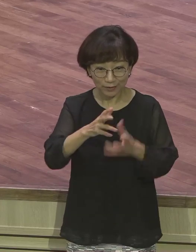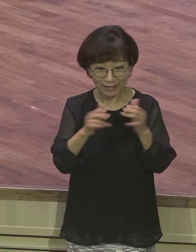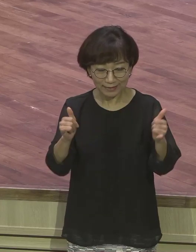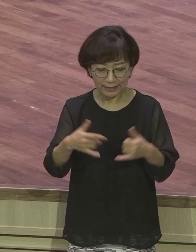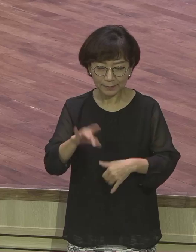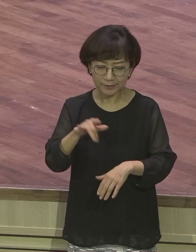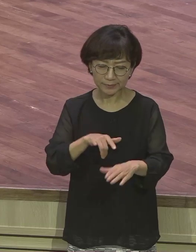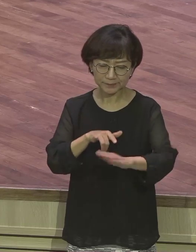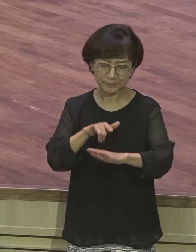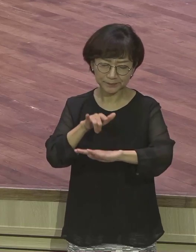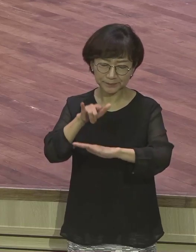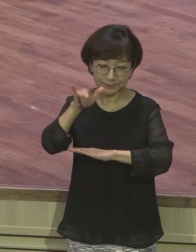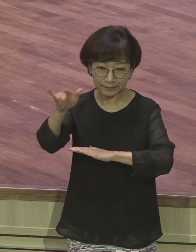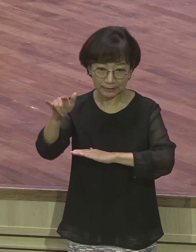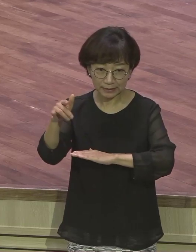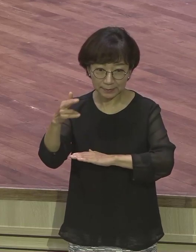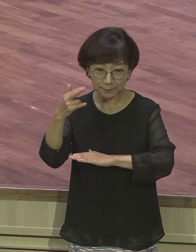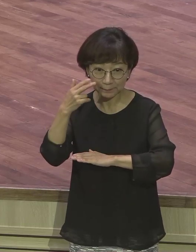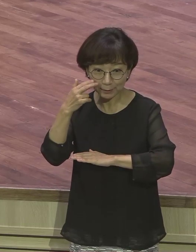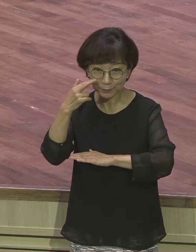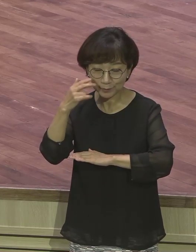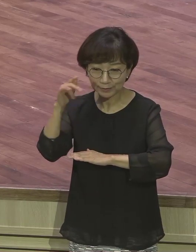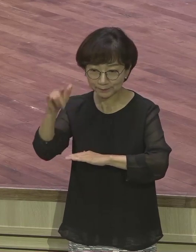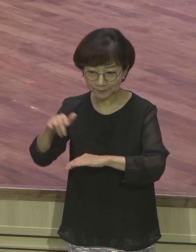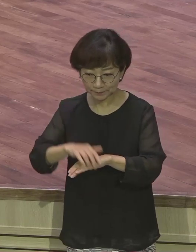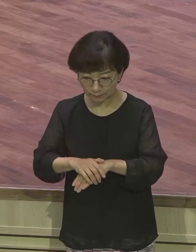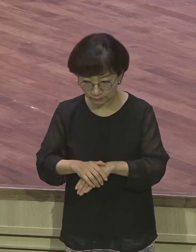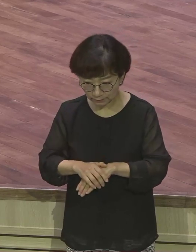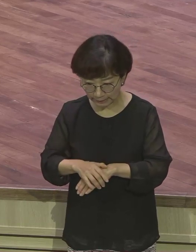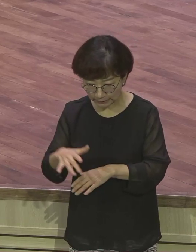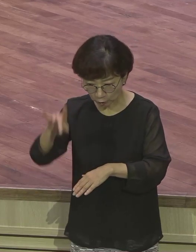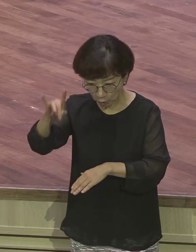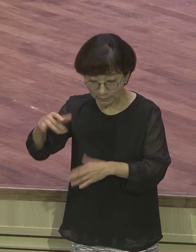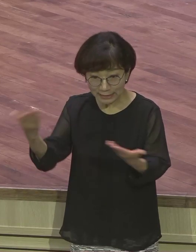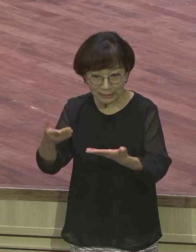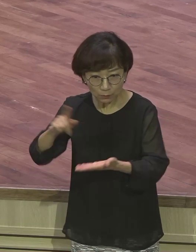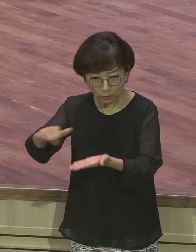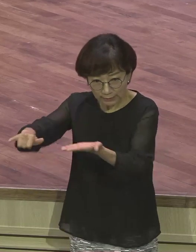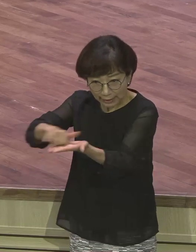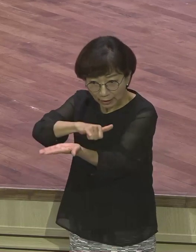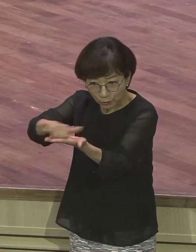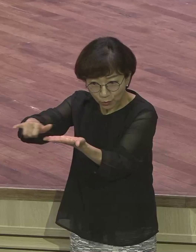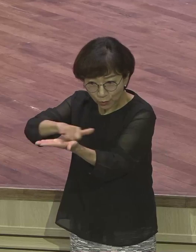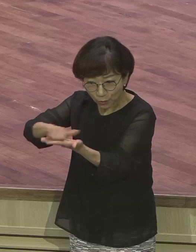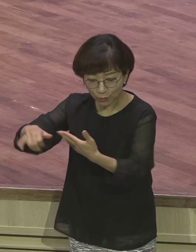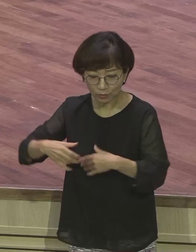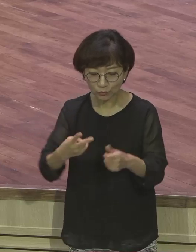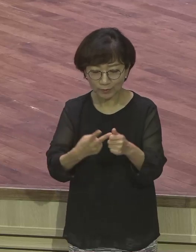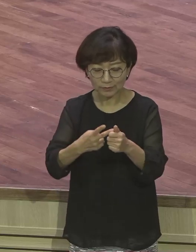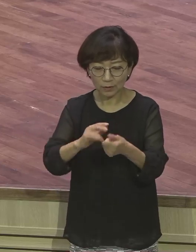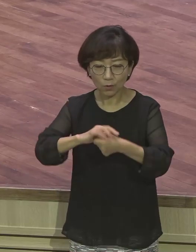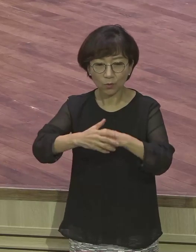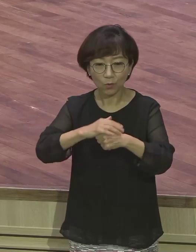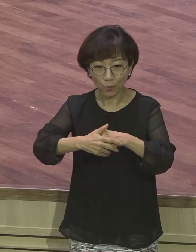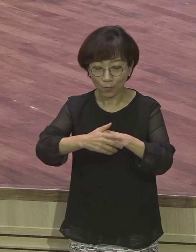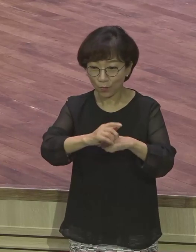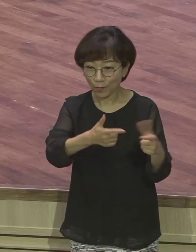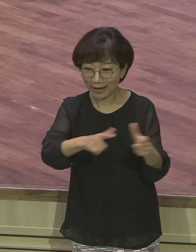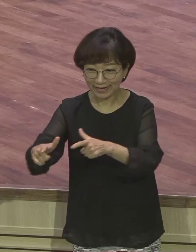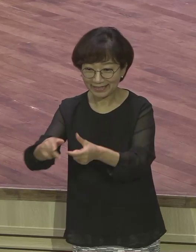세탁소, 채소, 과일 장사. 그 그대로 한국 사람 따라해요. 기질이 똑같으니까. 부지런하고 열심히 하니까. 그러니까 그렇게